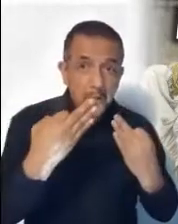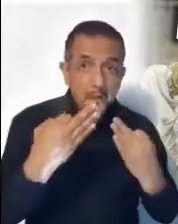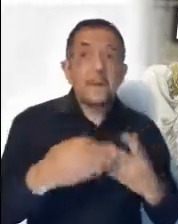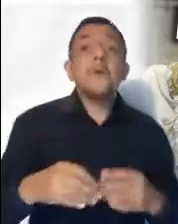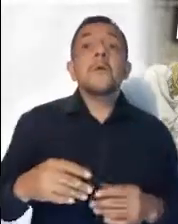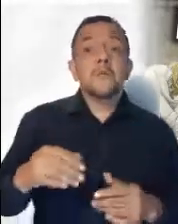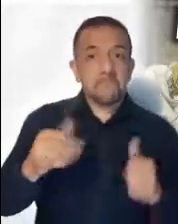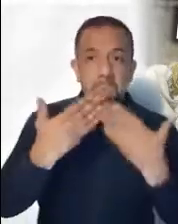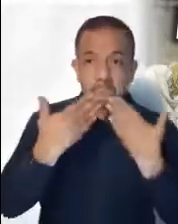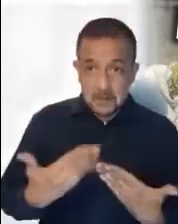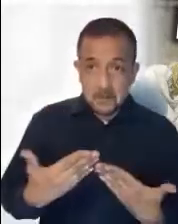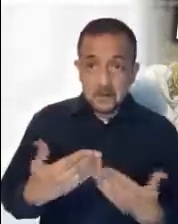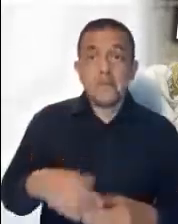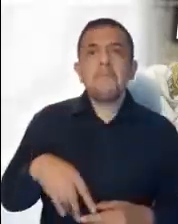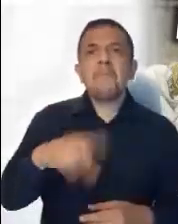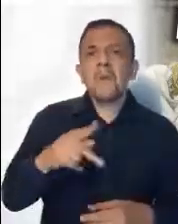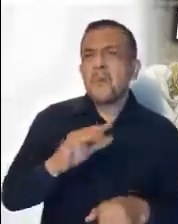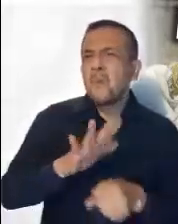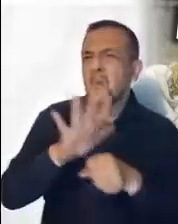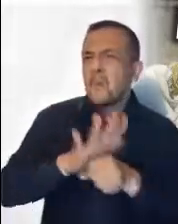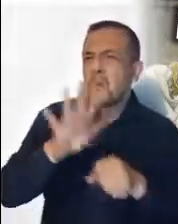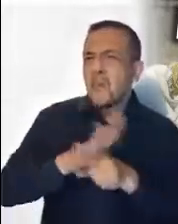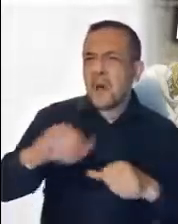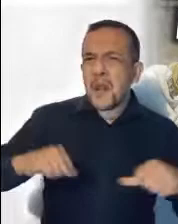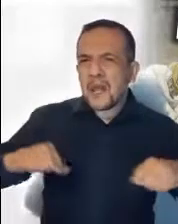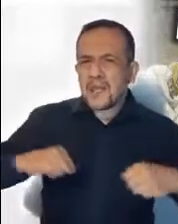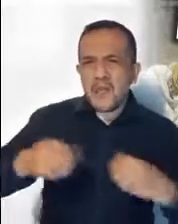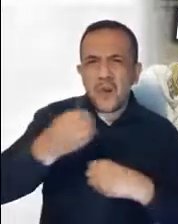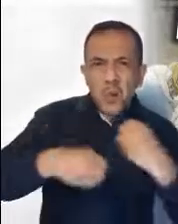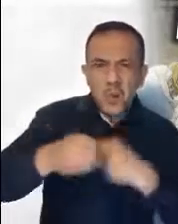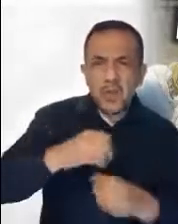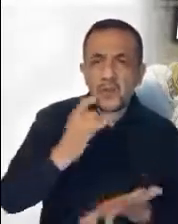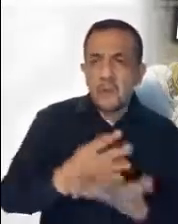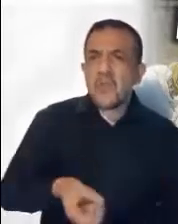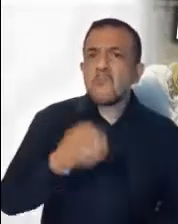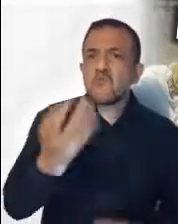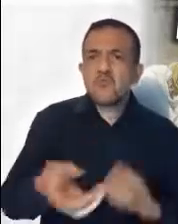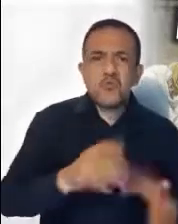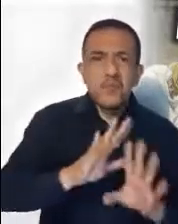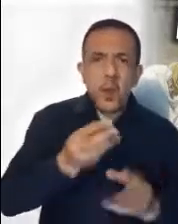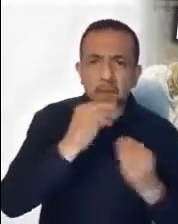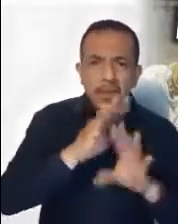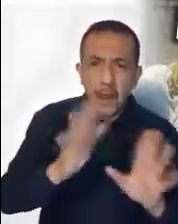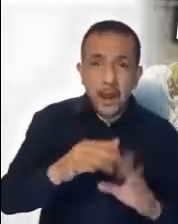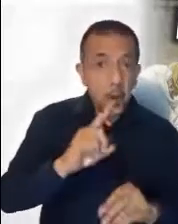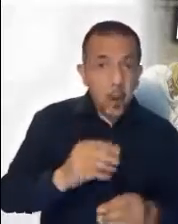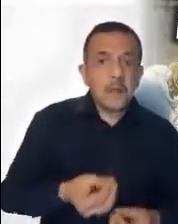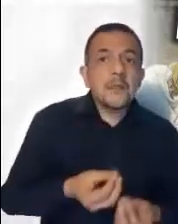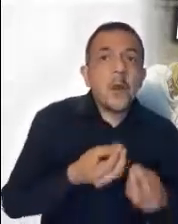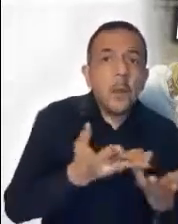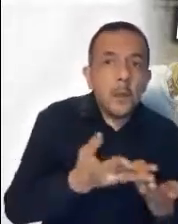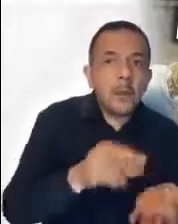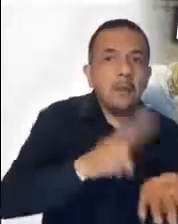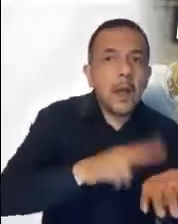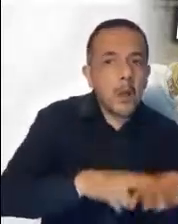son sus obras? No es solamente dar de comer, sino hacer comer a las personas con dignidad. No es